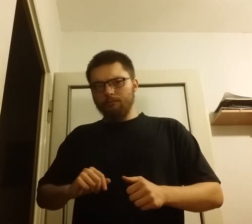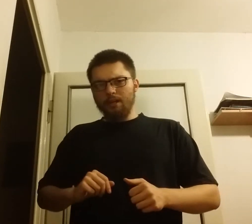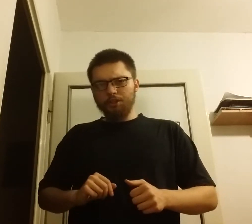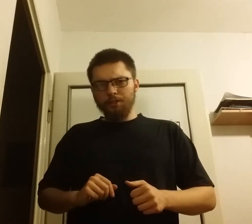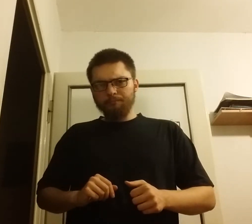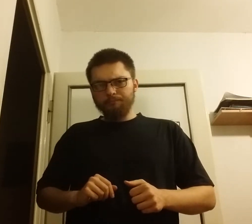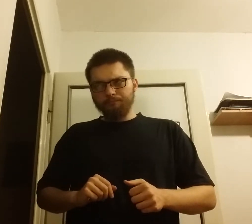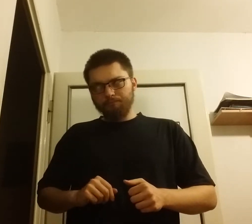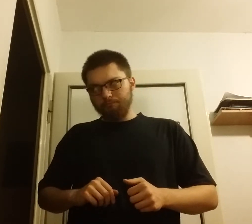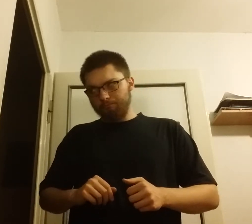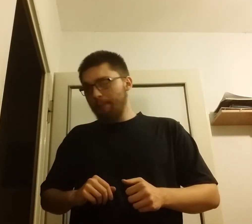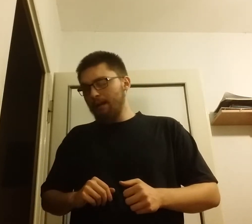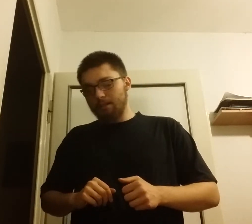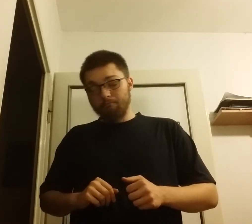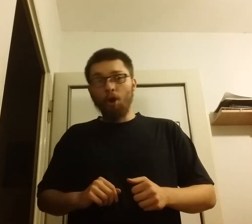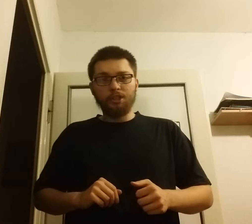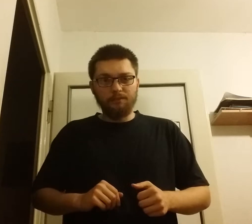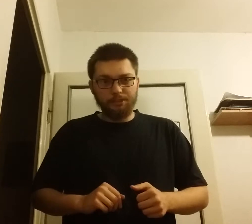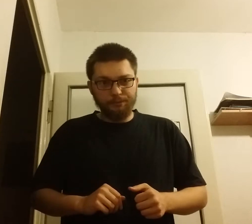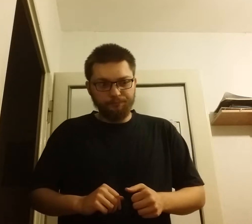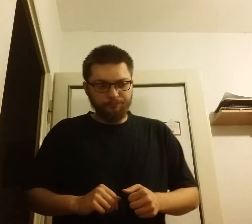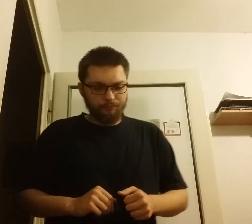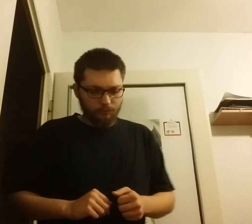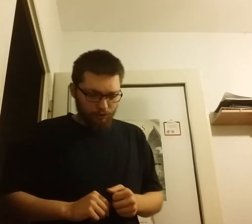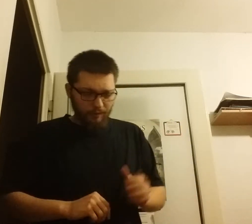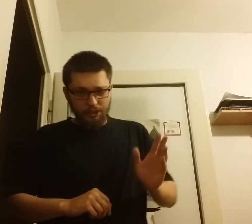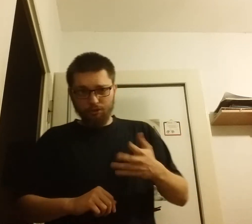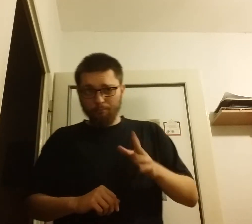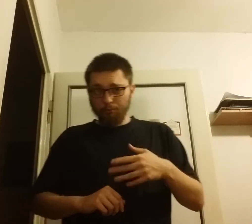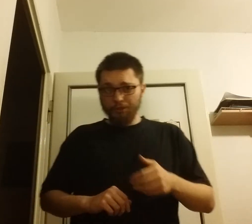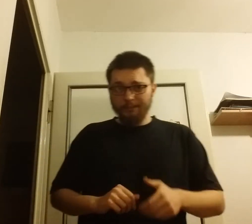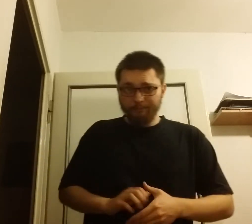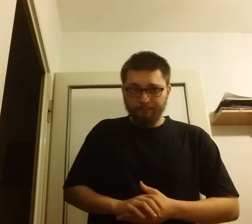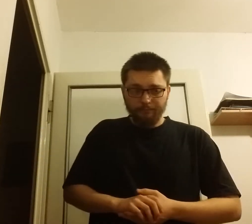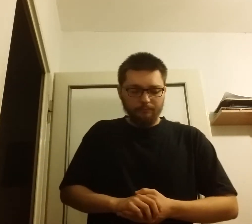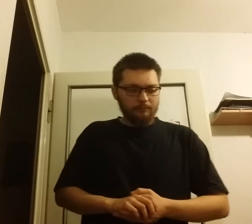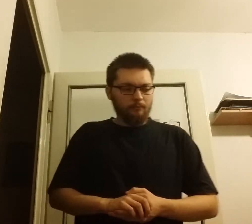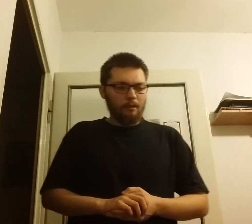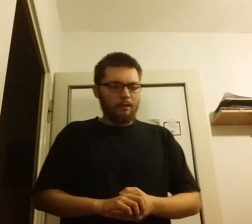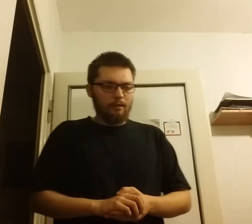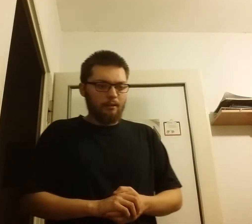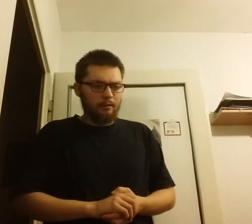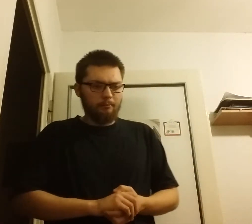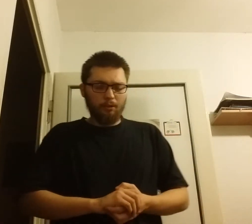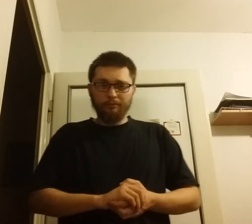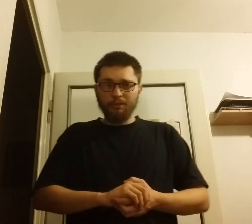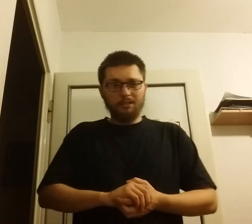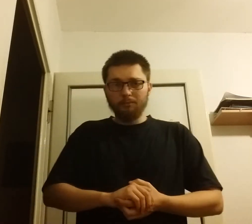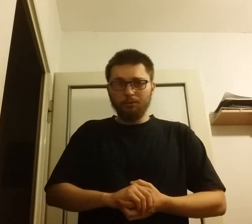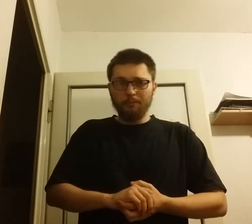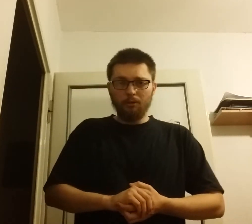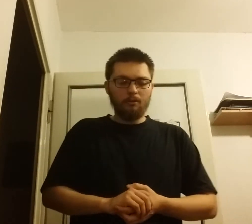Sowieci przepraszam bolszewicy Sowieci to później po dwudziestym szóstym roku.